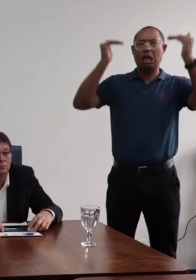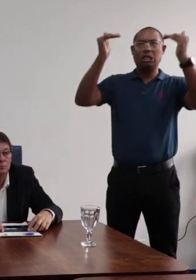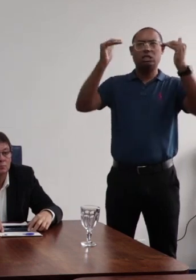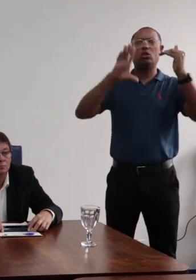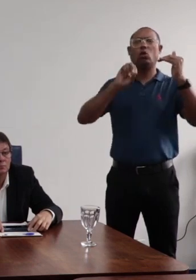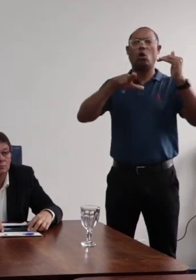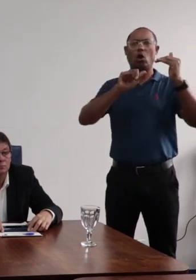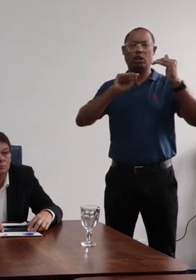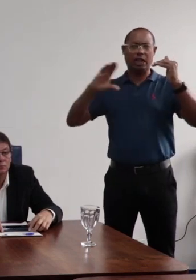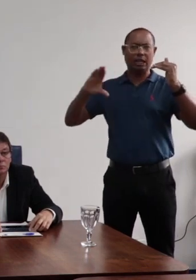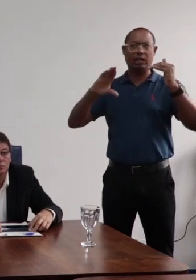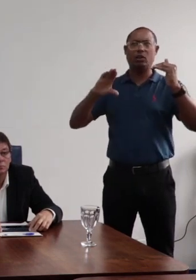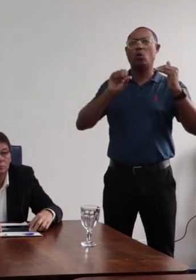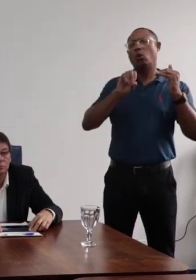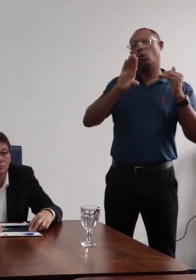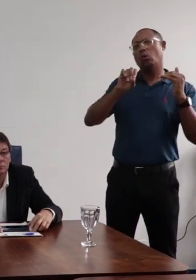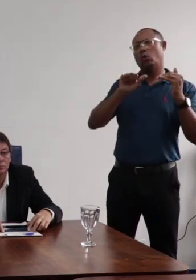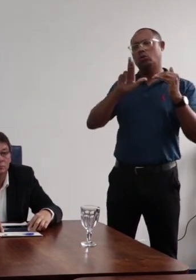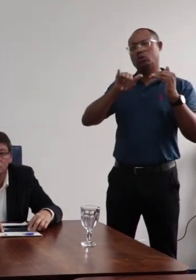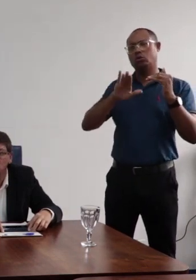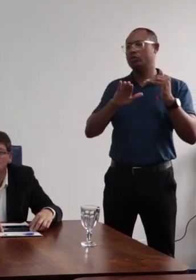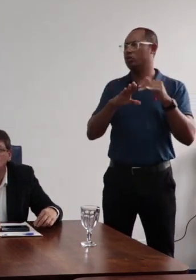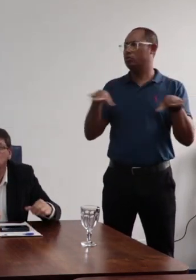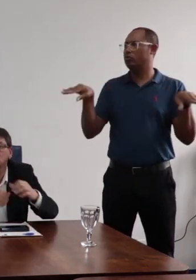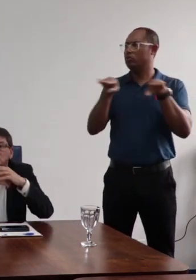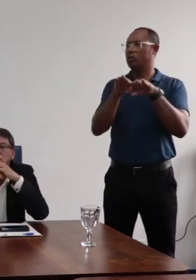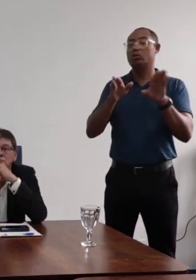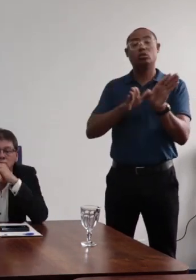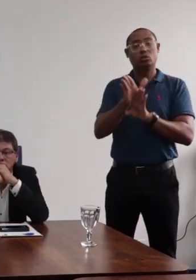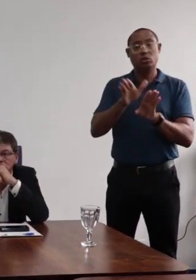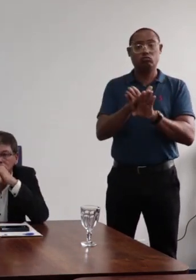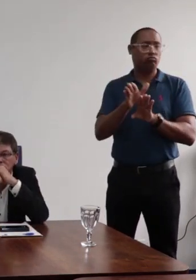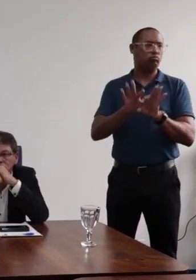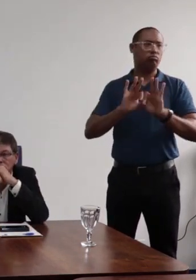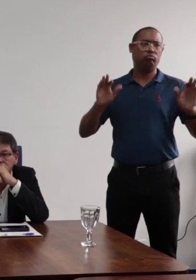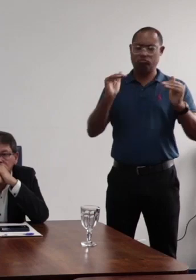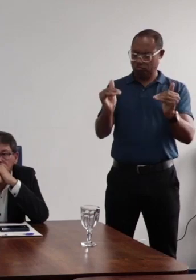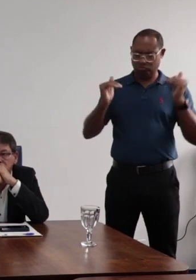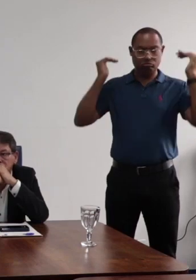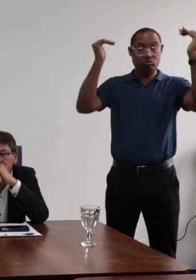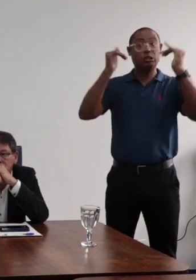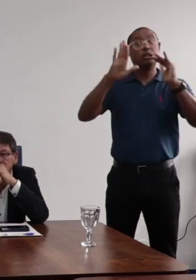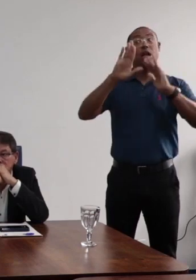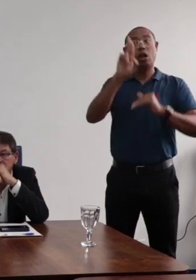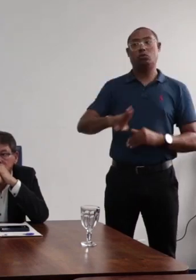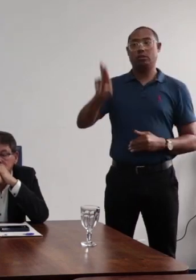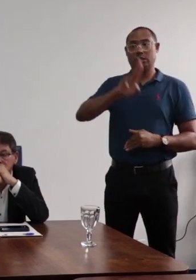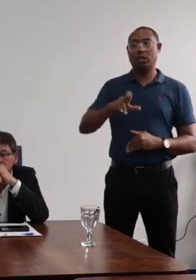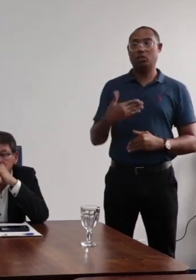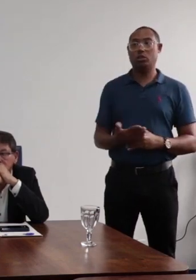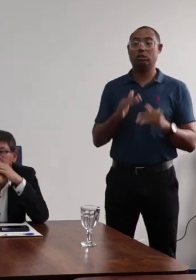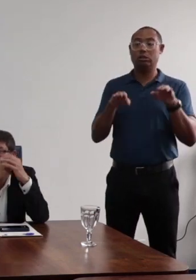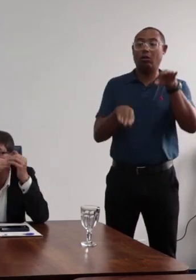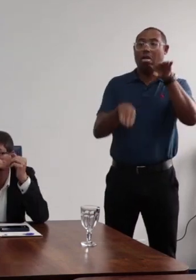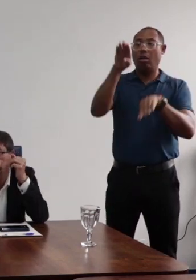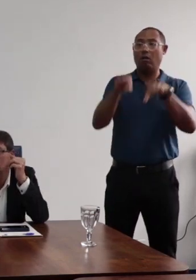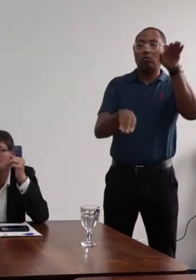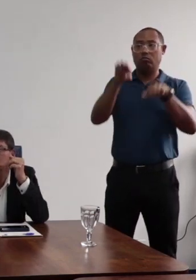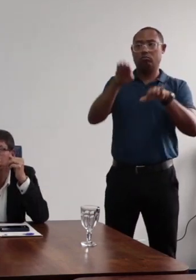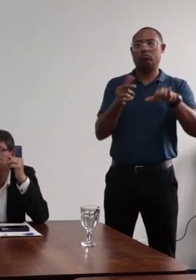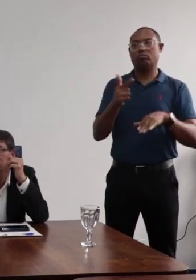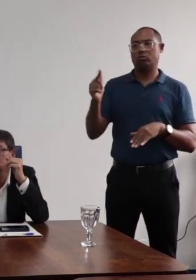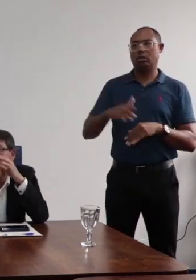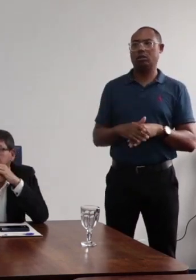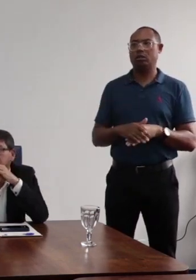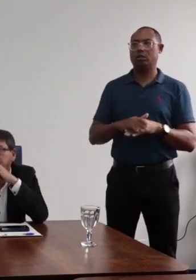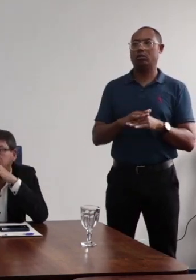do CONAC. CONAC e CONSUNE são conselhos superiores da Universidade. Não existe hierarquia desses conselhos,